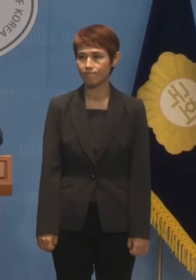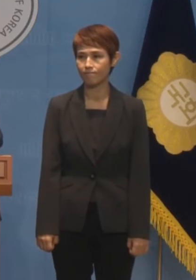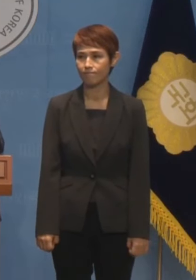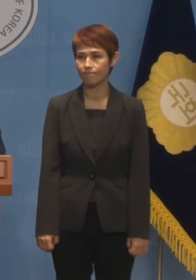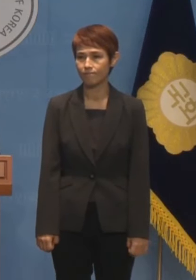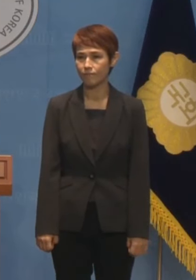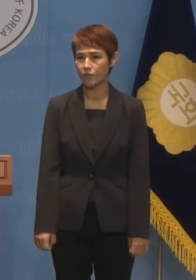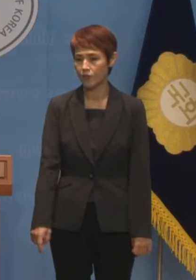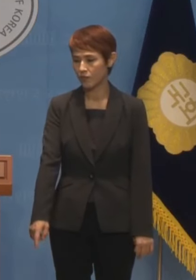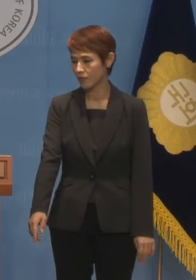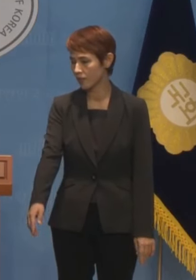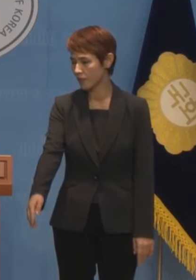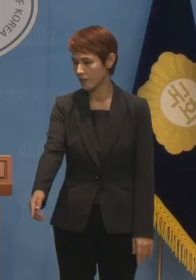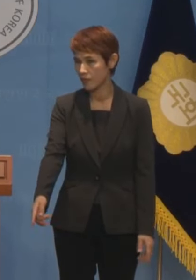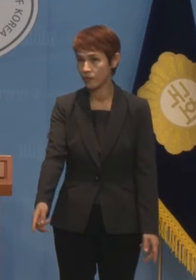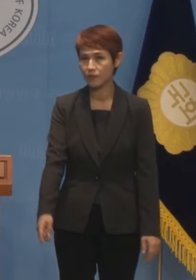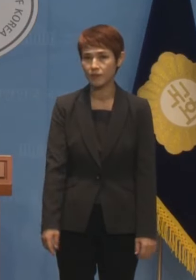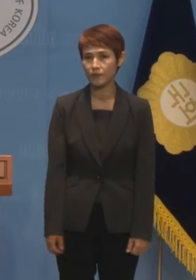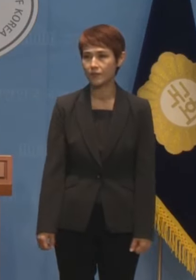안녕하세요.